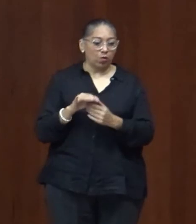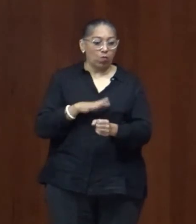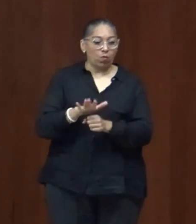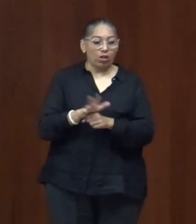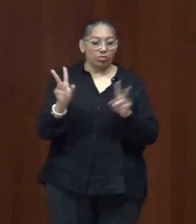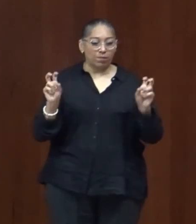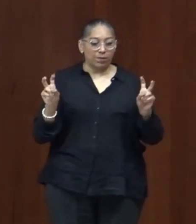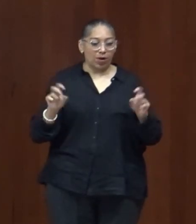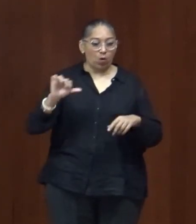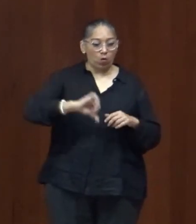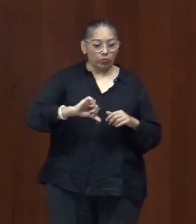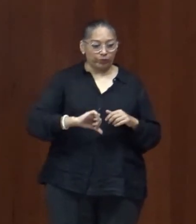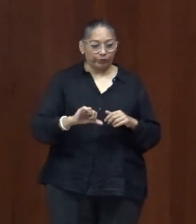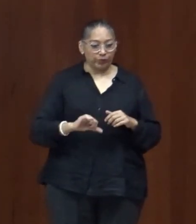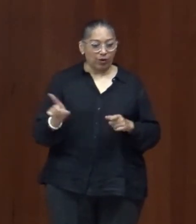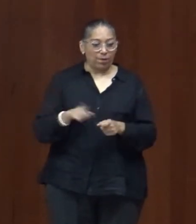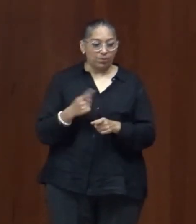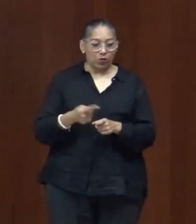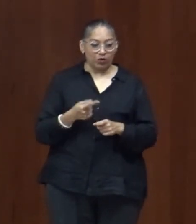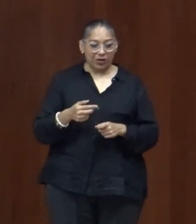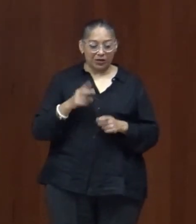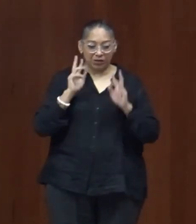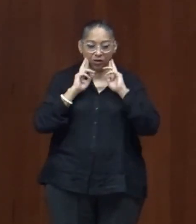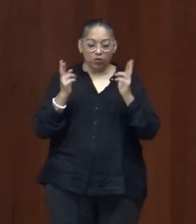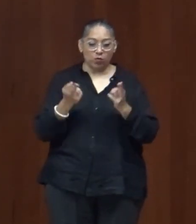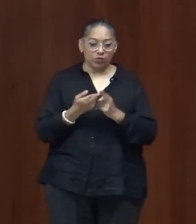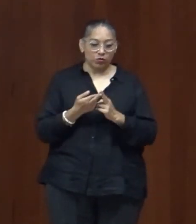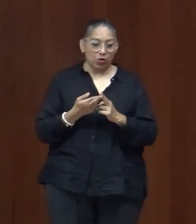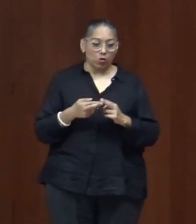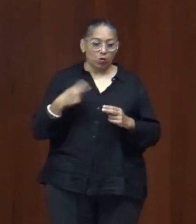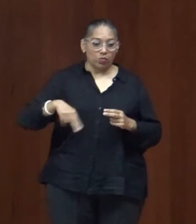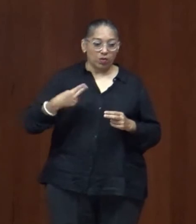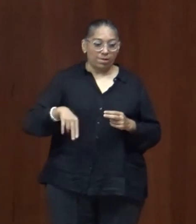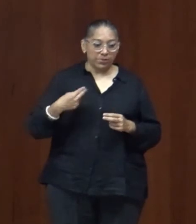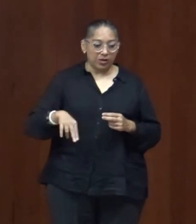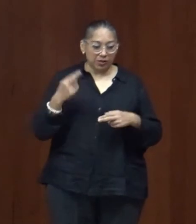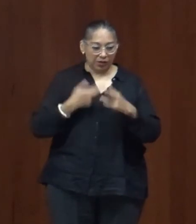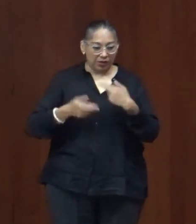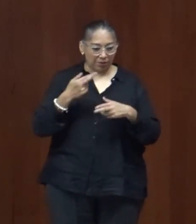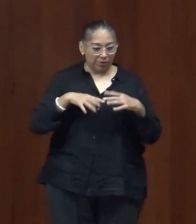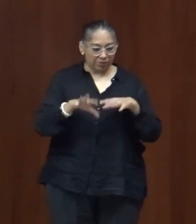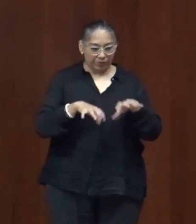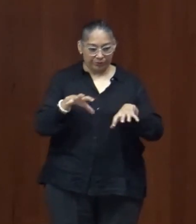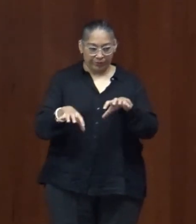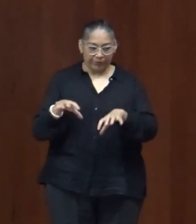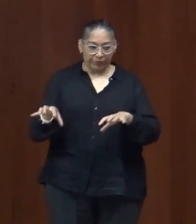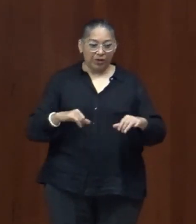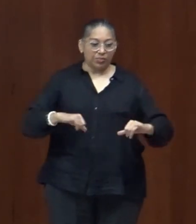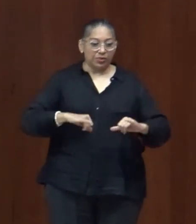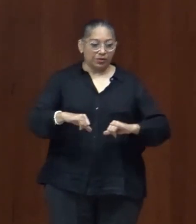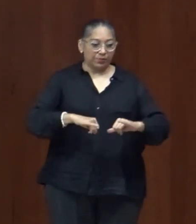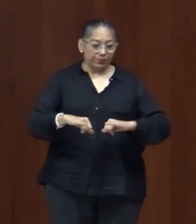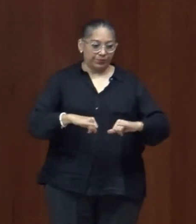que nos reúne hoy de cartografías creo que es importante hablar de poner en el mapa hasta